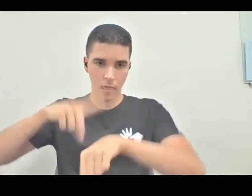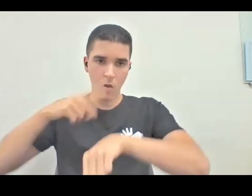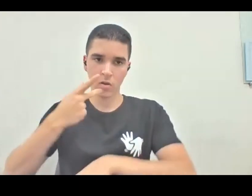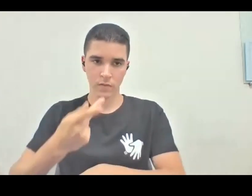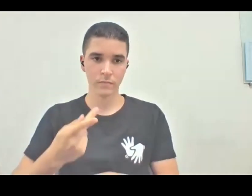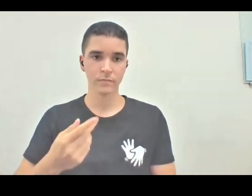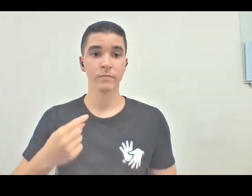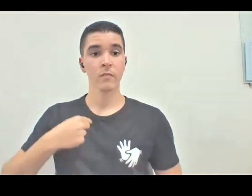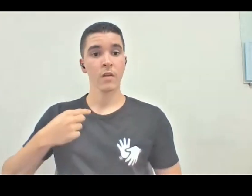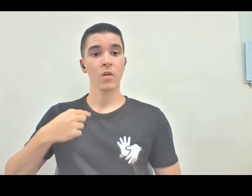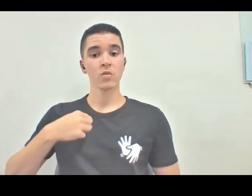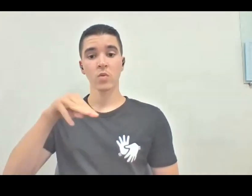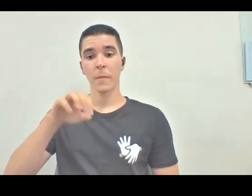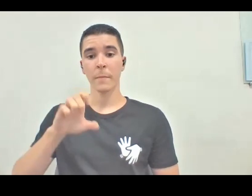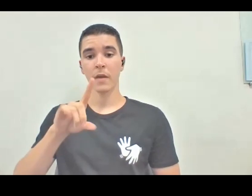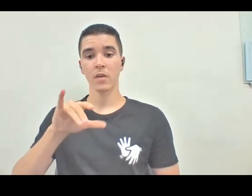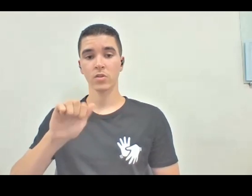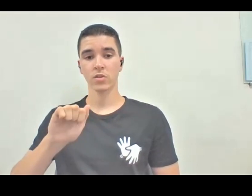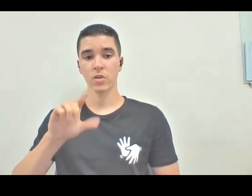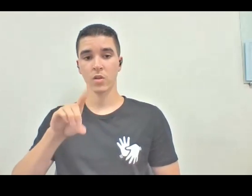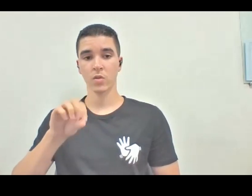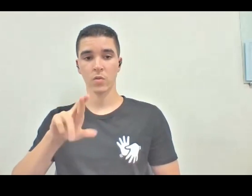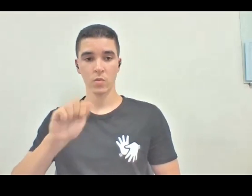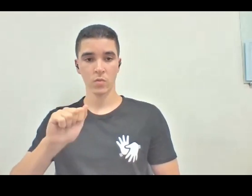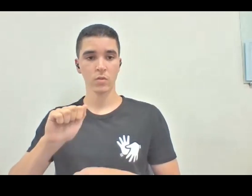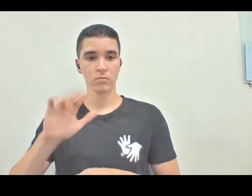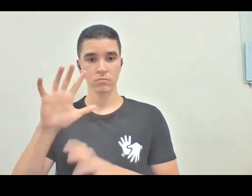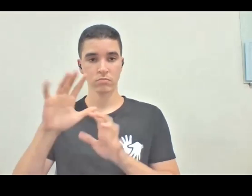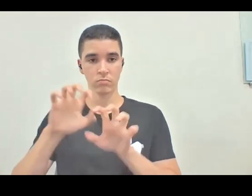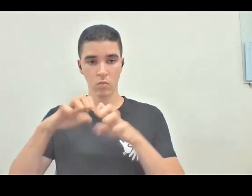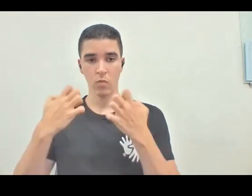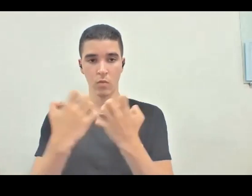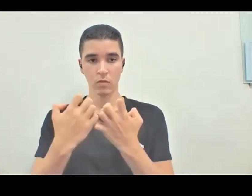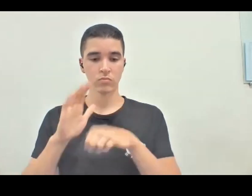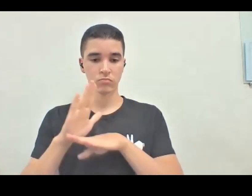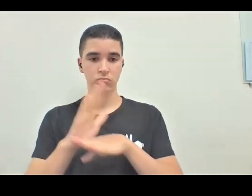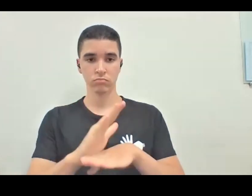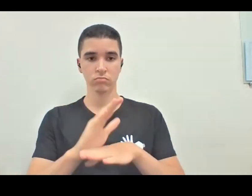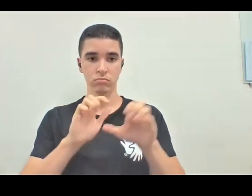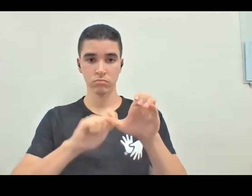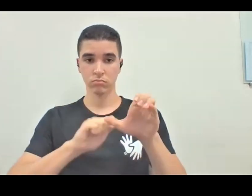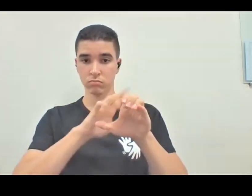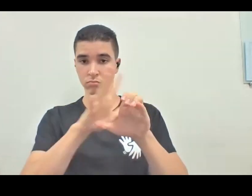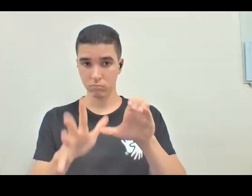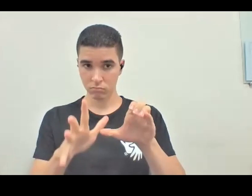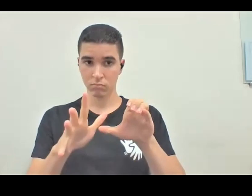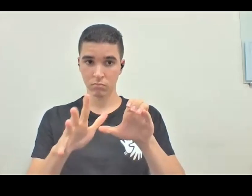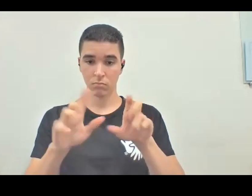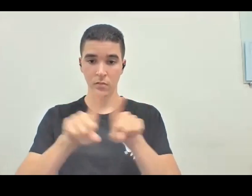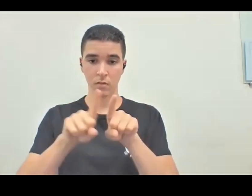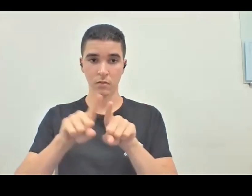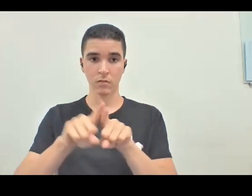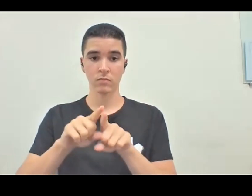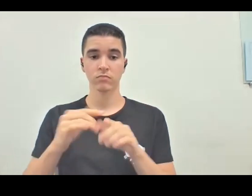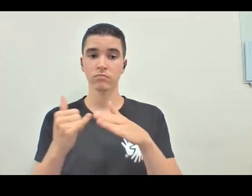a mediadora desta, deste evento, estou colaborando com o Instituto Periférico e a Fundação Municipal de Cultura. Meu nome é Maria Eugênia